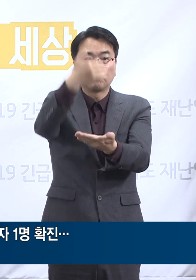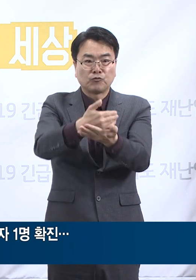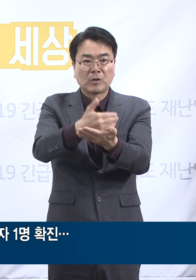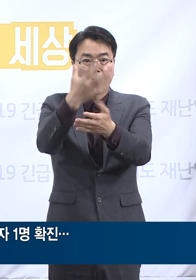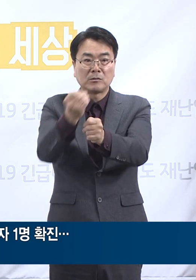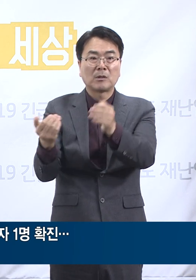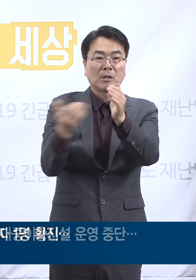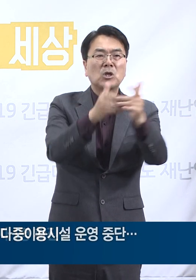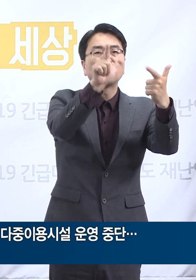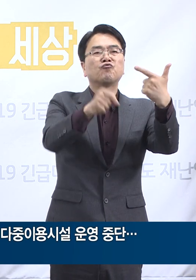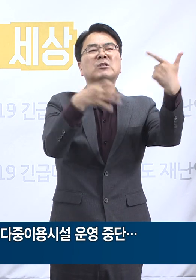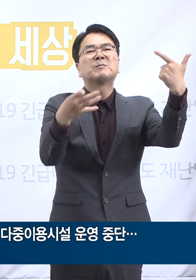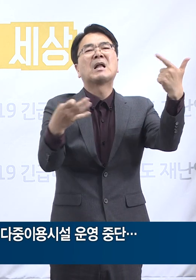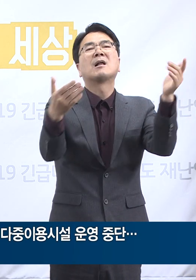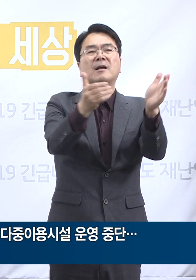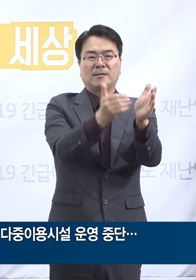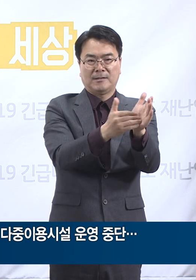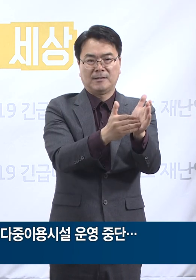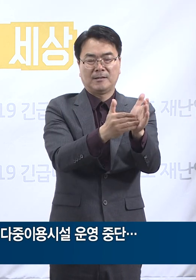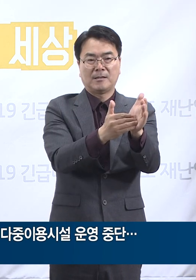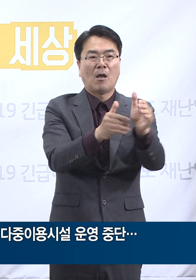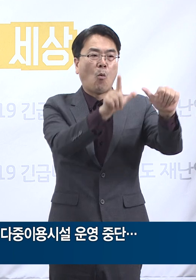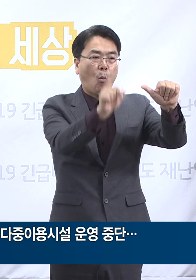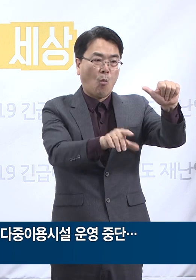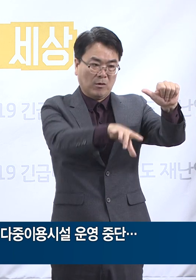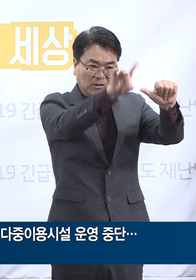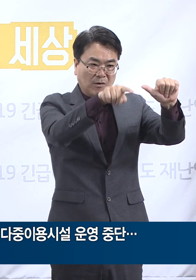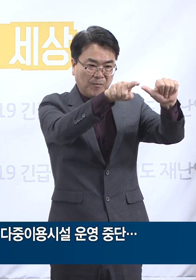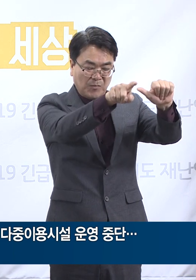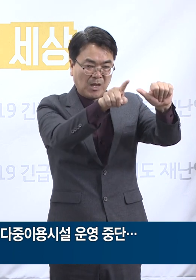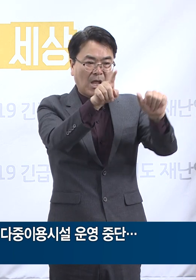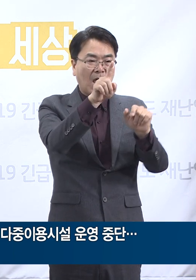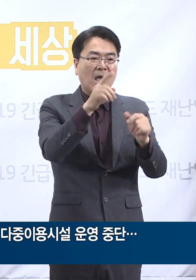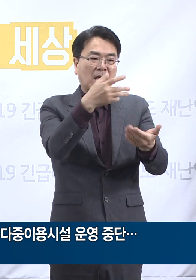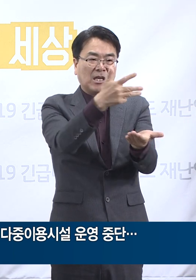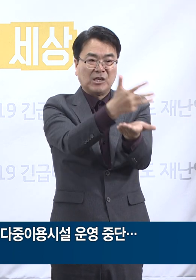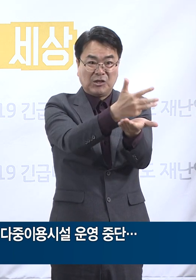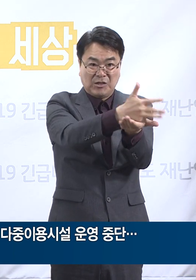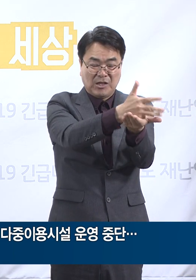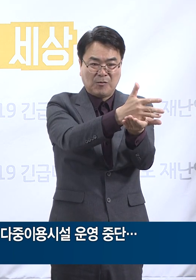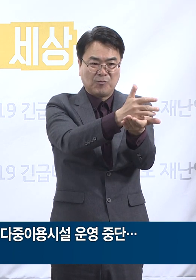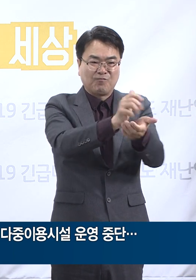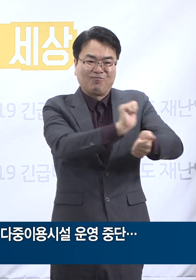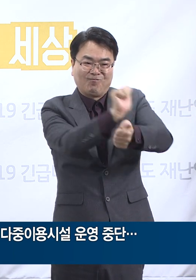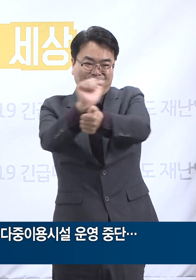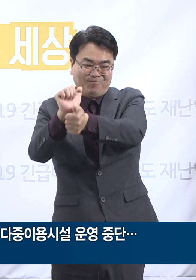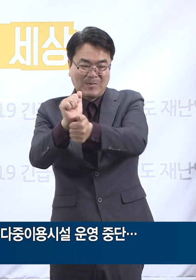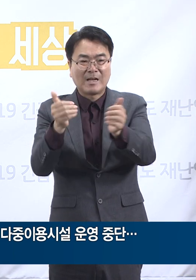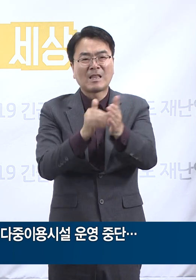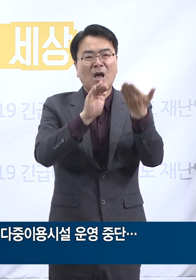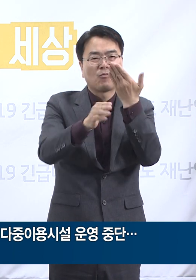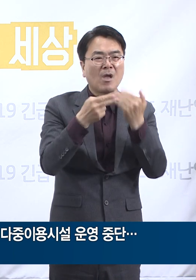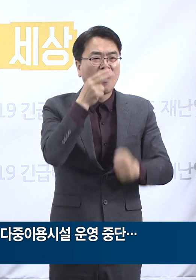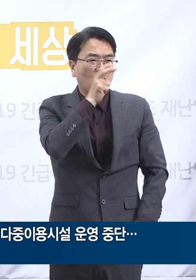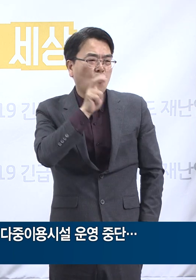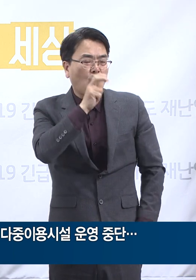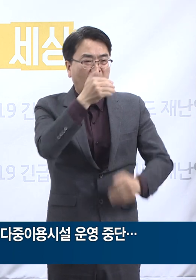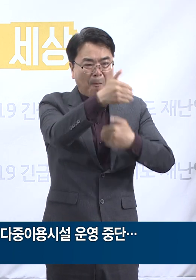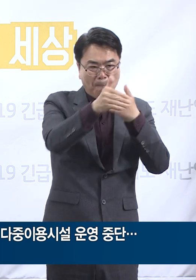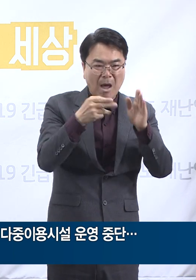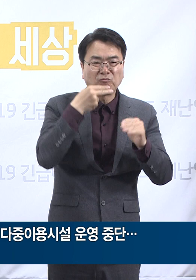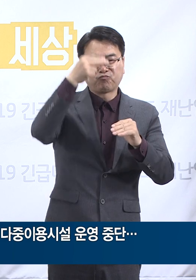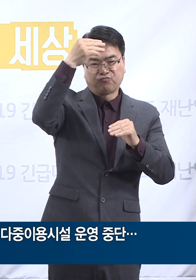중단하기로 하였습니다. 5월 초 이태원클럽을 통해 대규모 감염원 노출 이후 노래방, 주점, 교회모임,